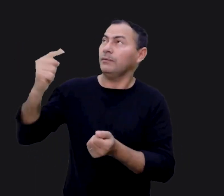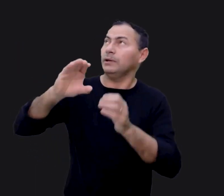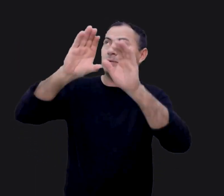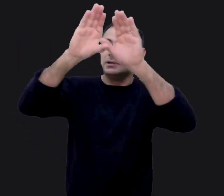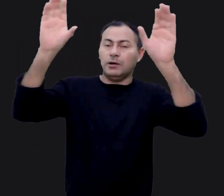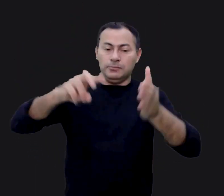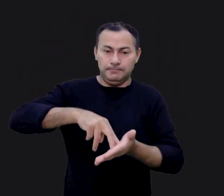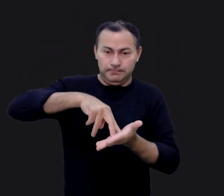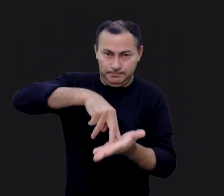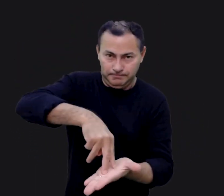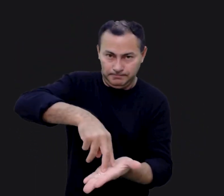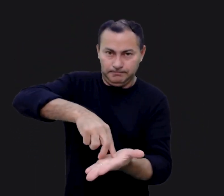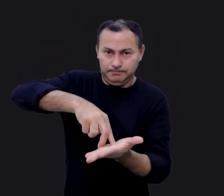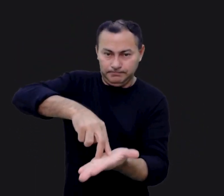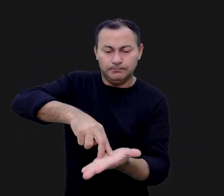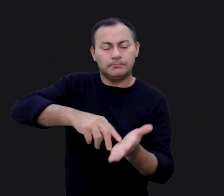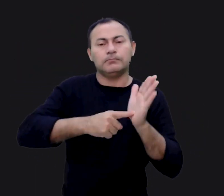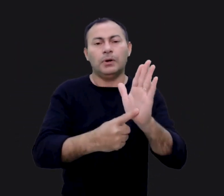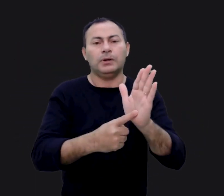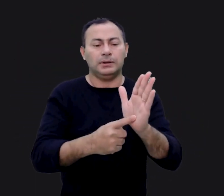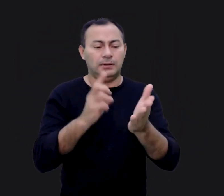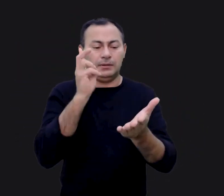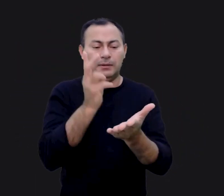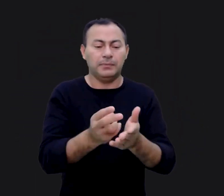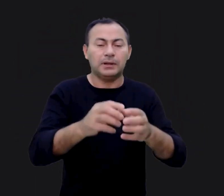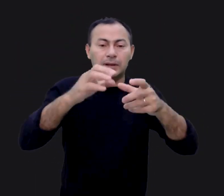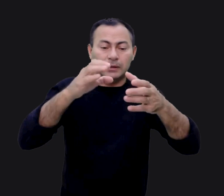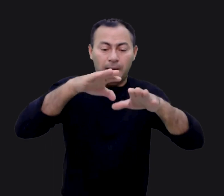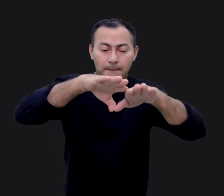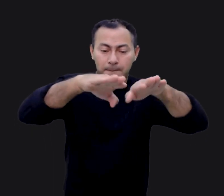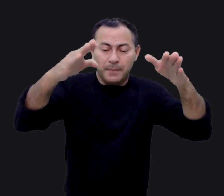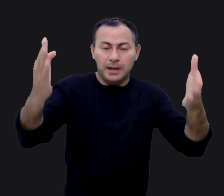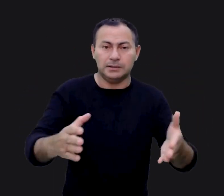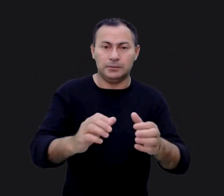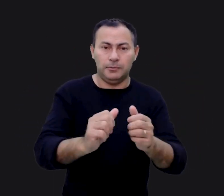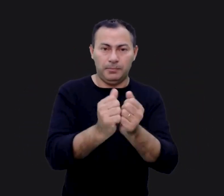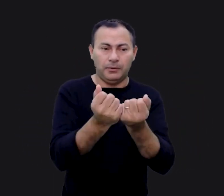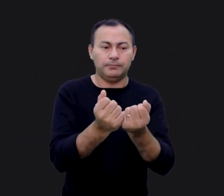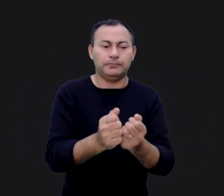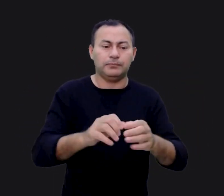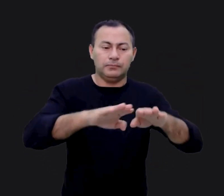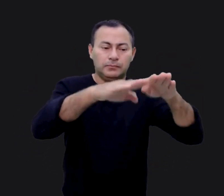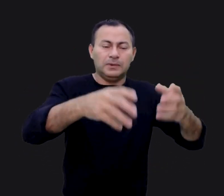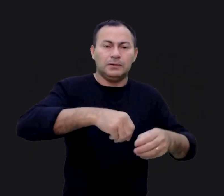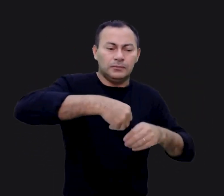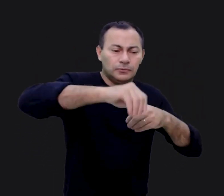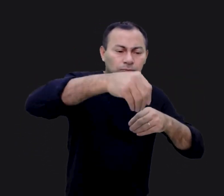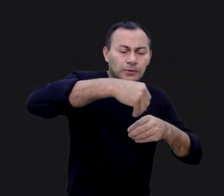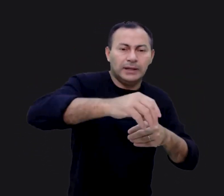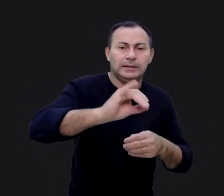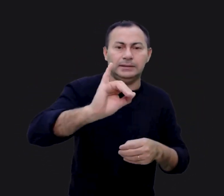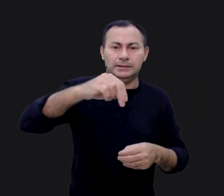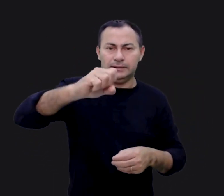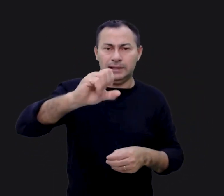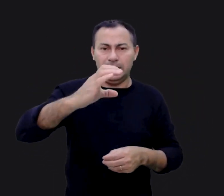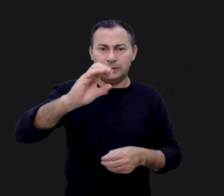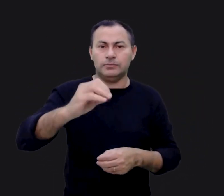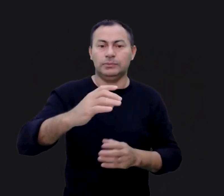veio dos céus para nos sustentar. Isto é retratado na mesa dos pães. E no altar de incenso vemos que Jesus é o grande